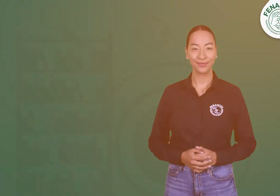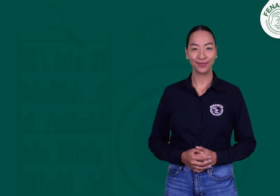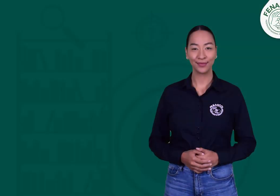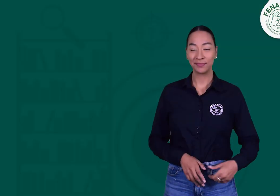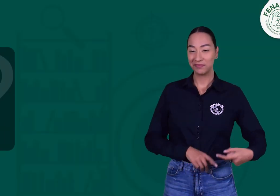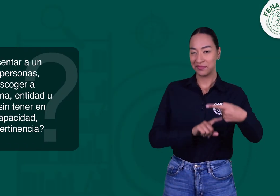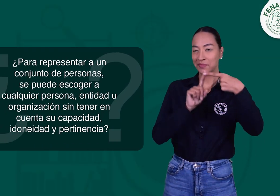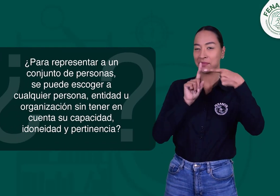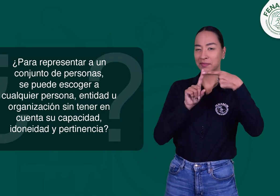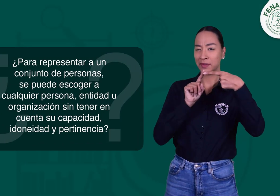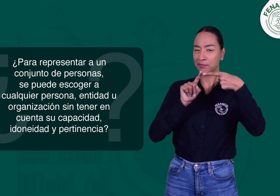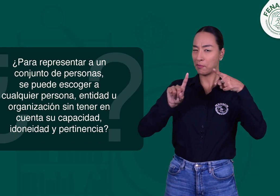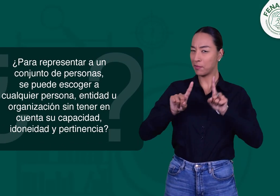Primera pregunta.